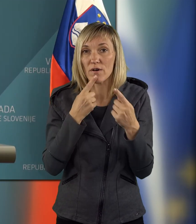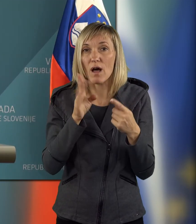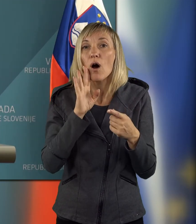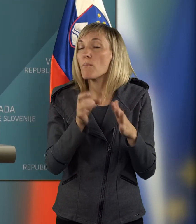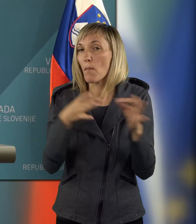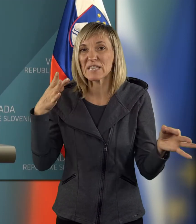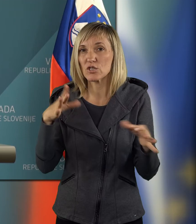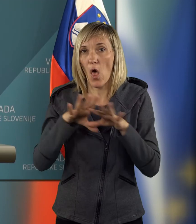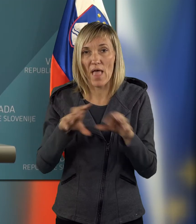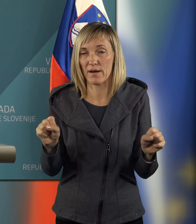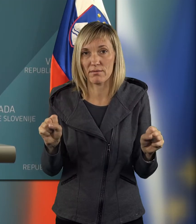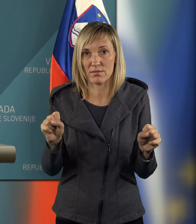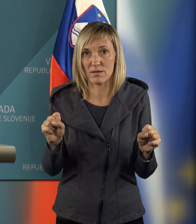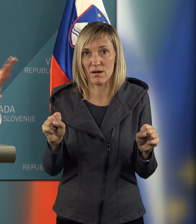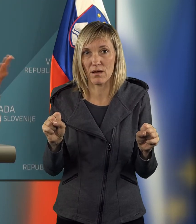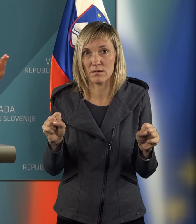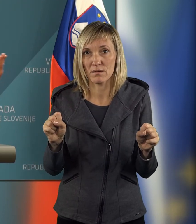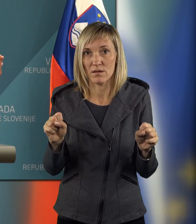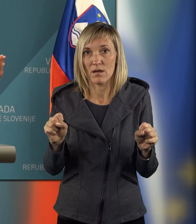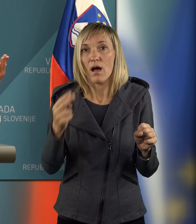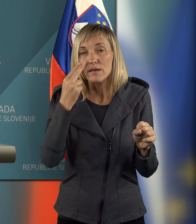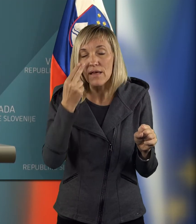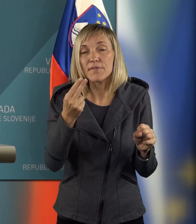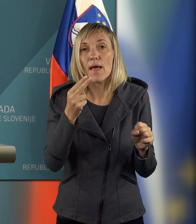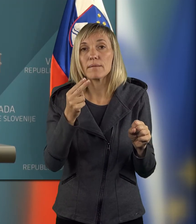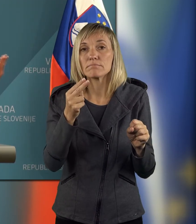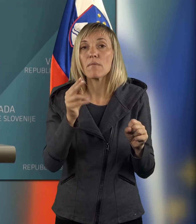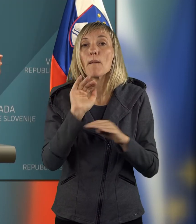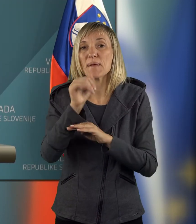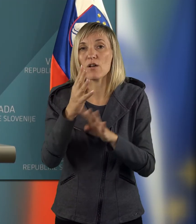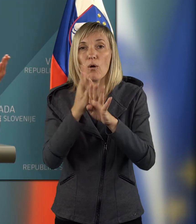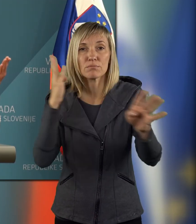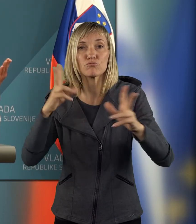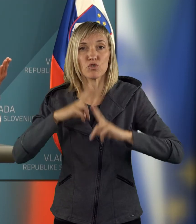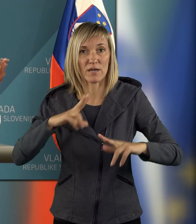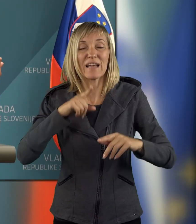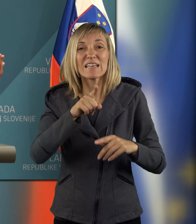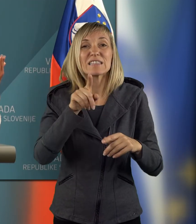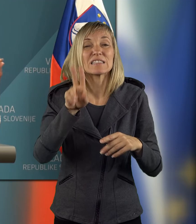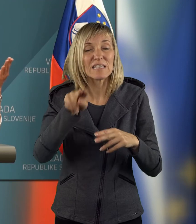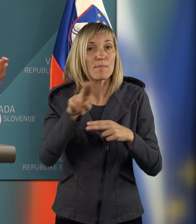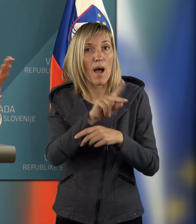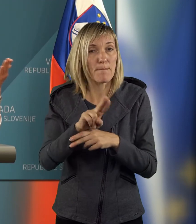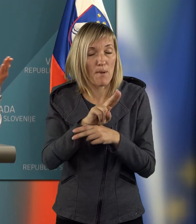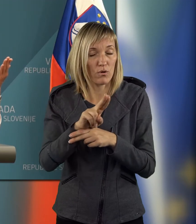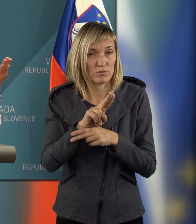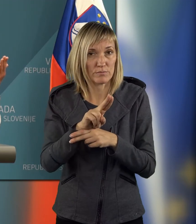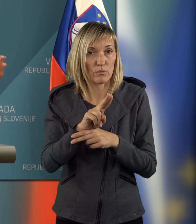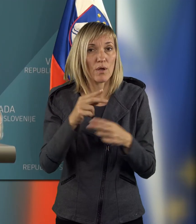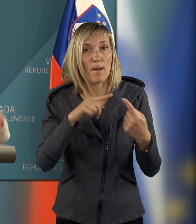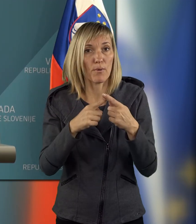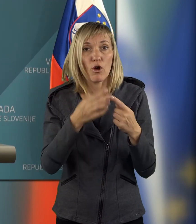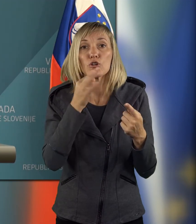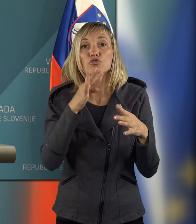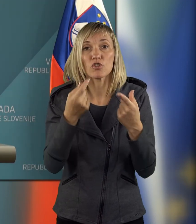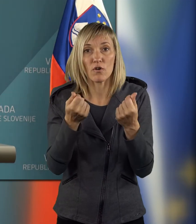to bom zelo hitro naredila prekomerno čekalne dobe. In če bo potrebno tisti, ki sponujajo pogoje, če bod narja dovolj,